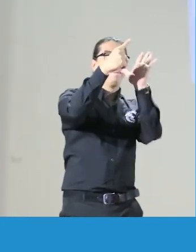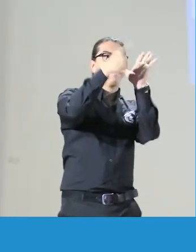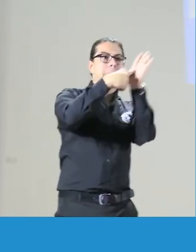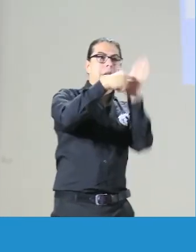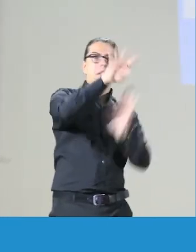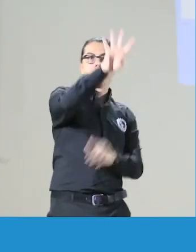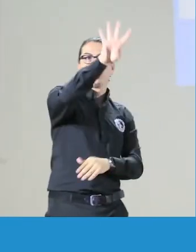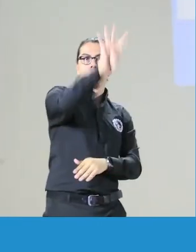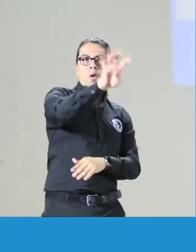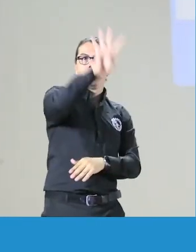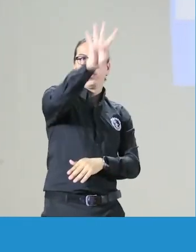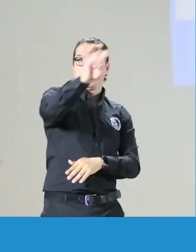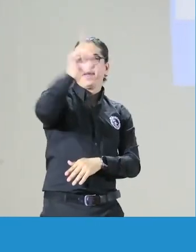324 de 1996